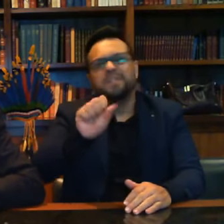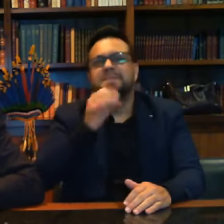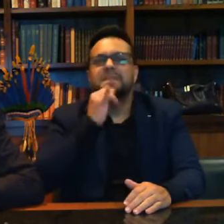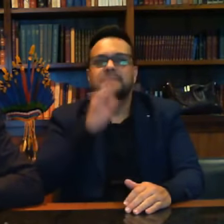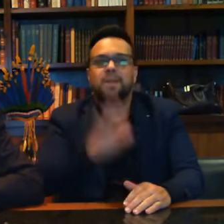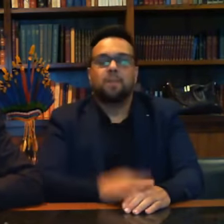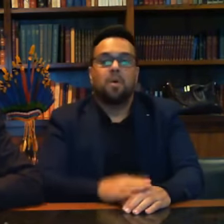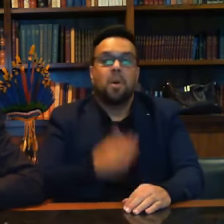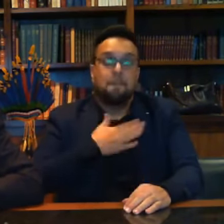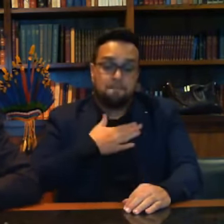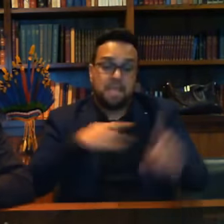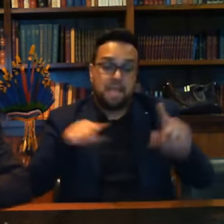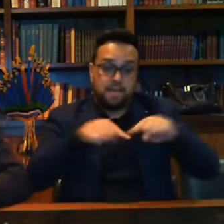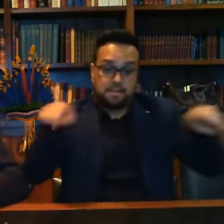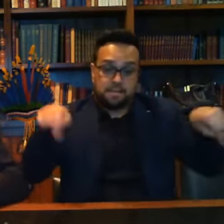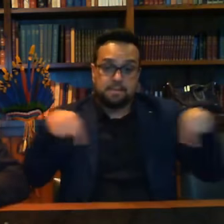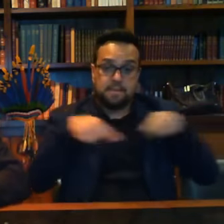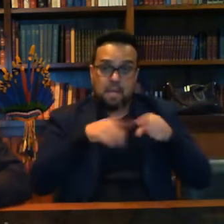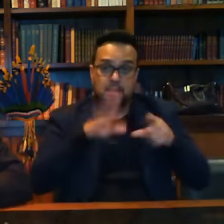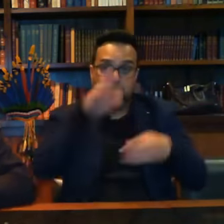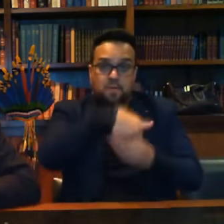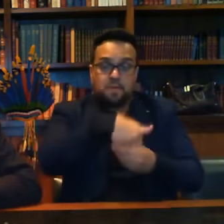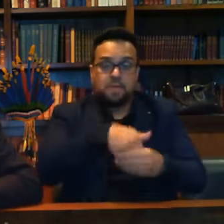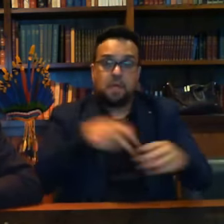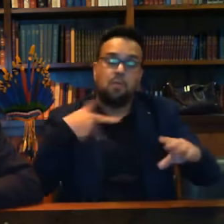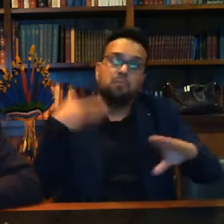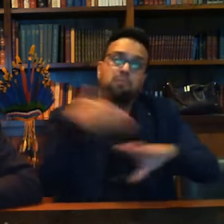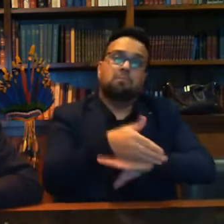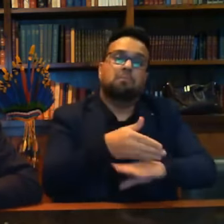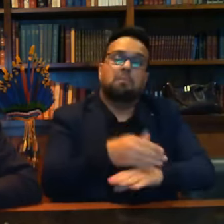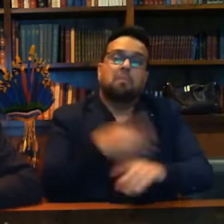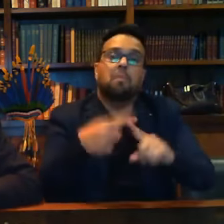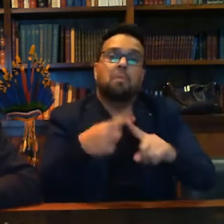na minha sessão tal, eu vou ver lá